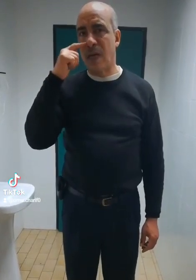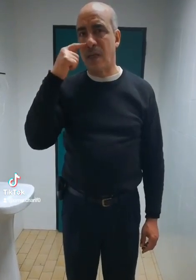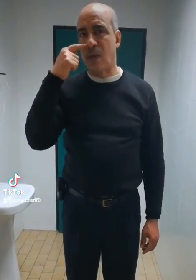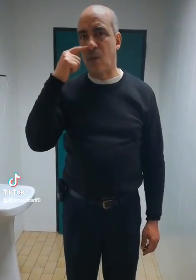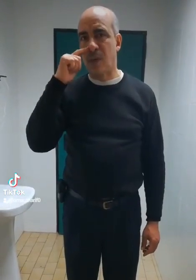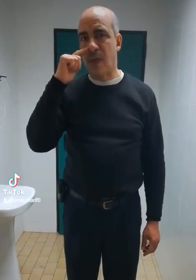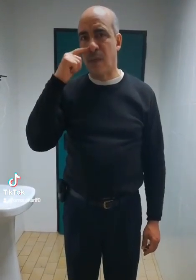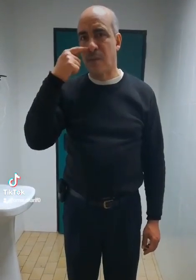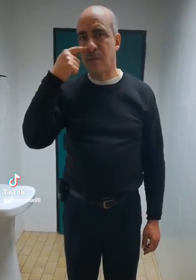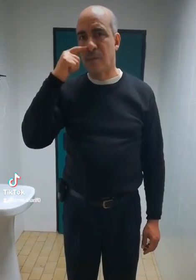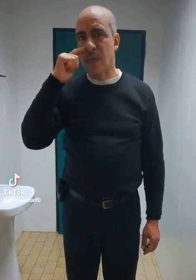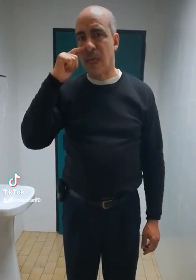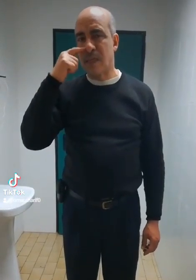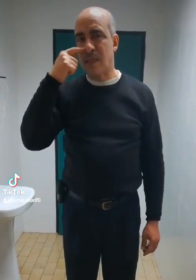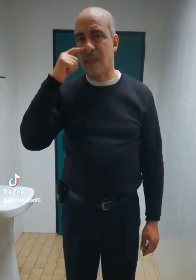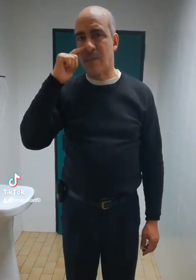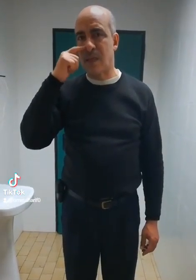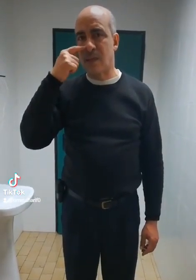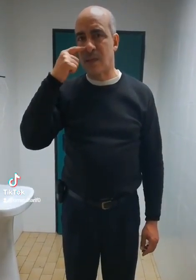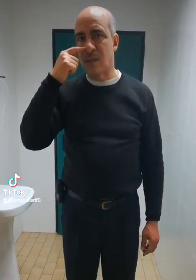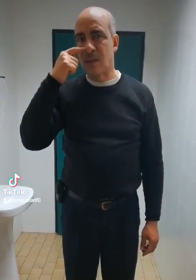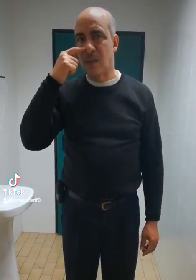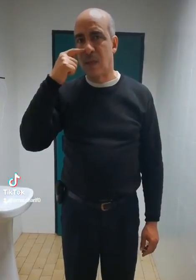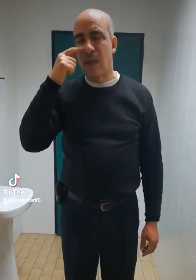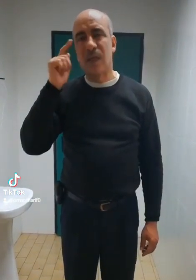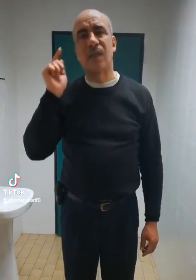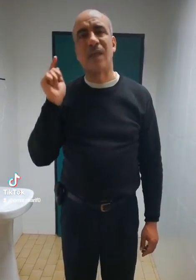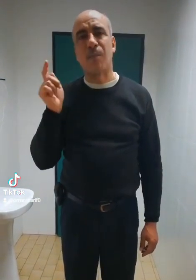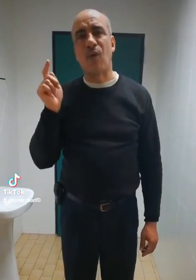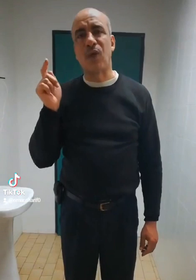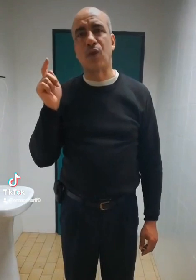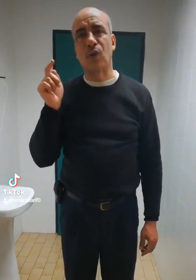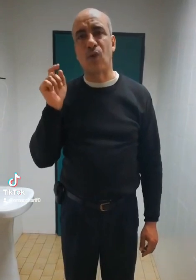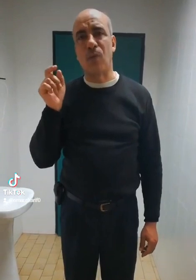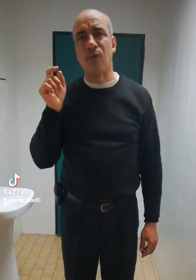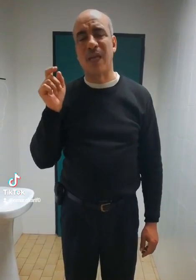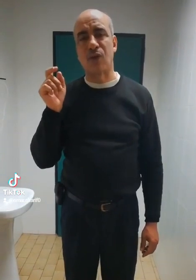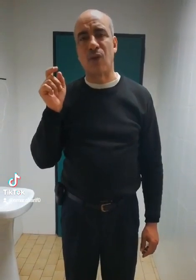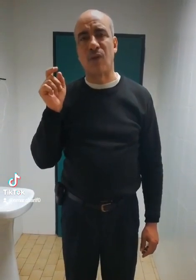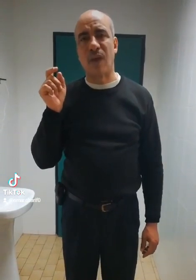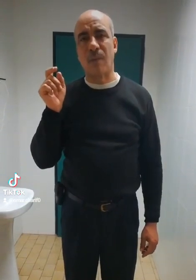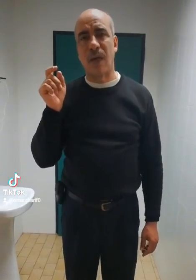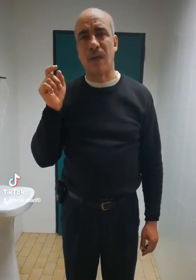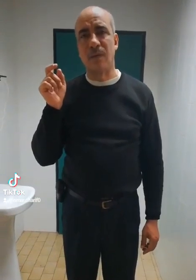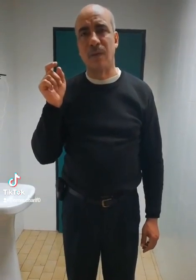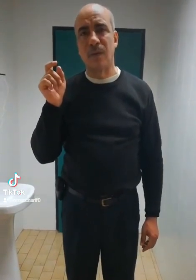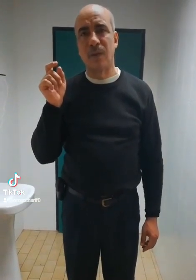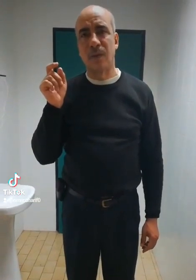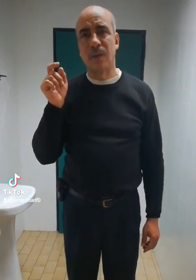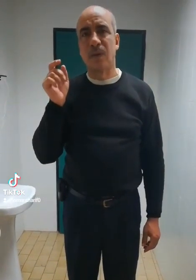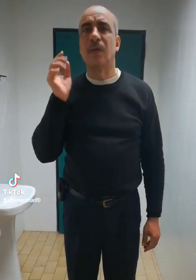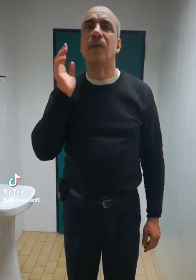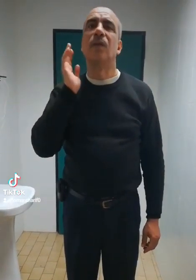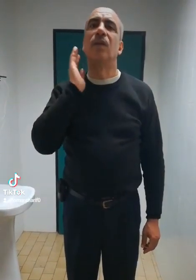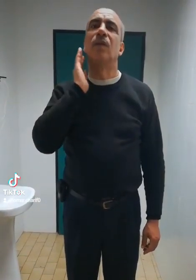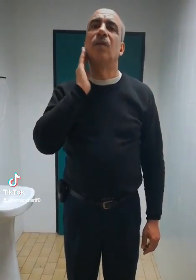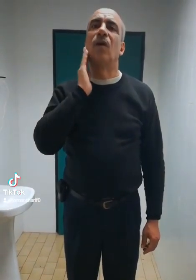radar au nez, un sixième sens et c'est un professeur de communication non-verbal. Donc,